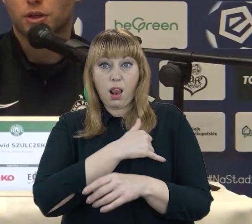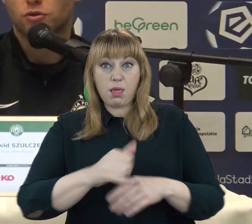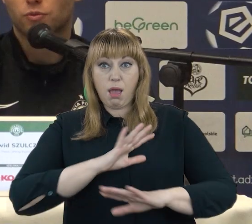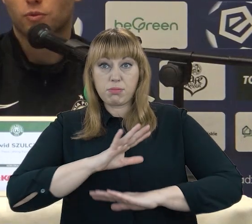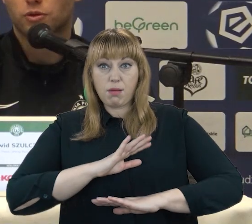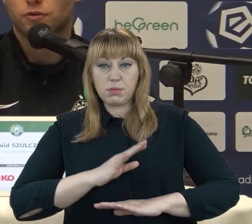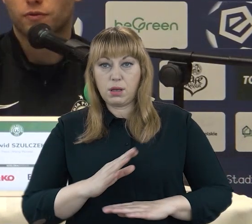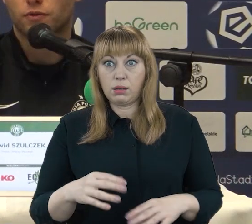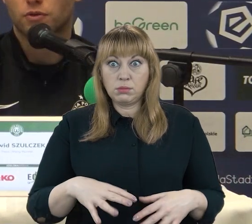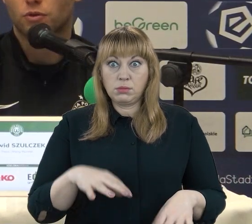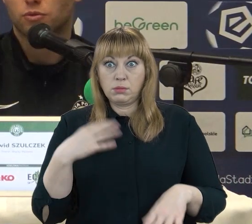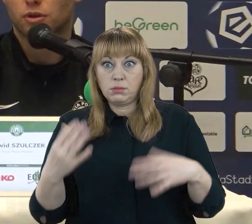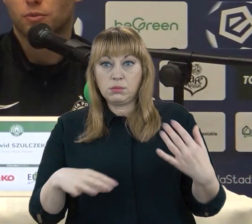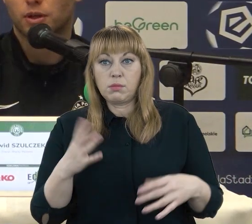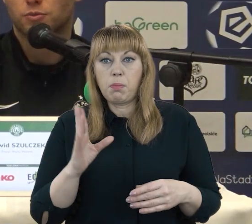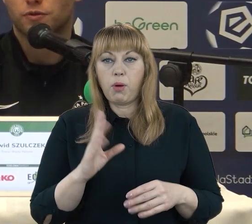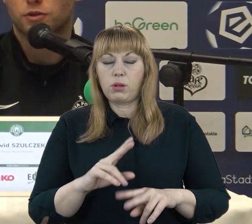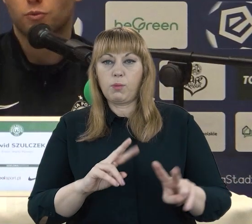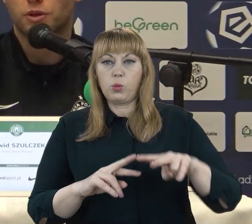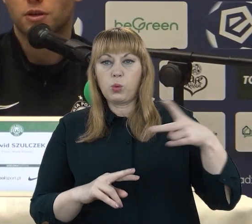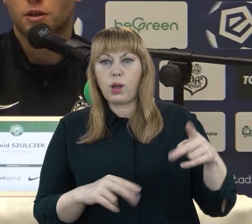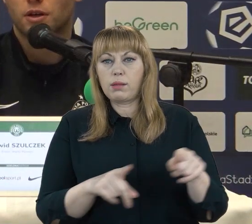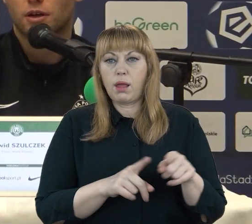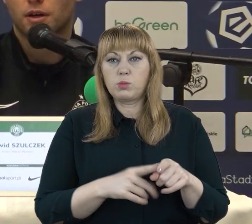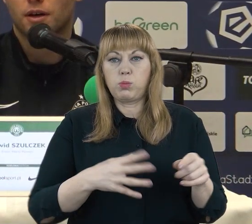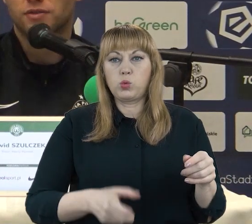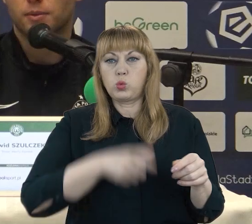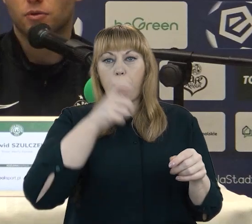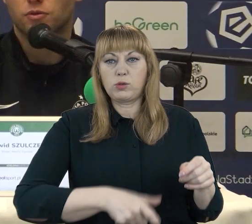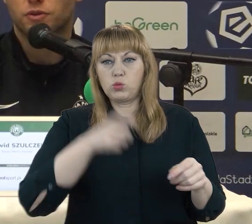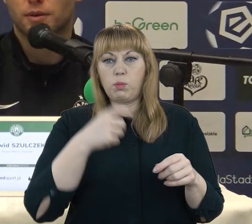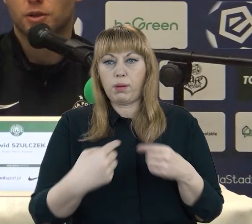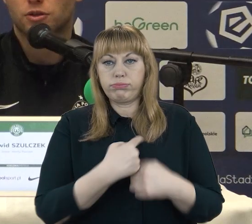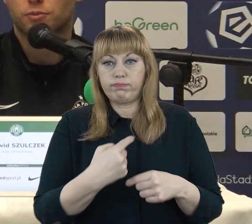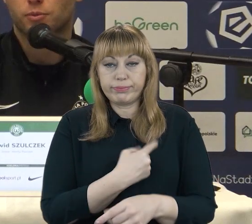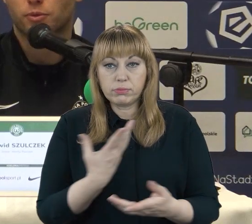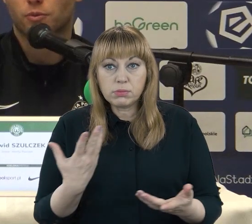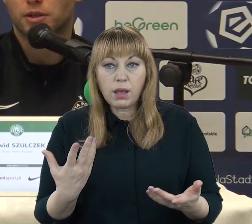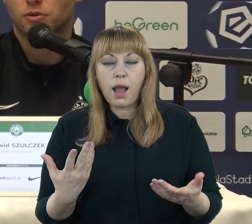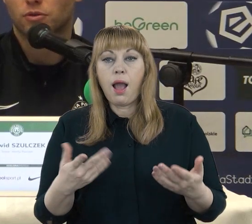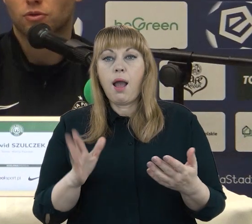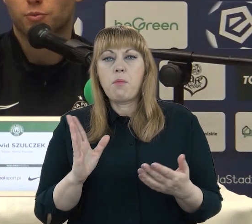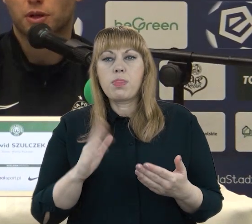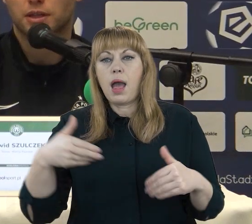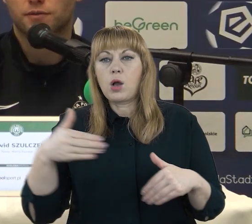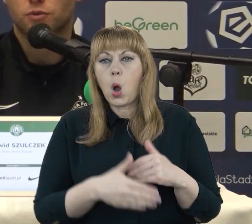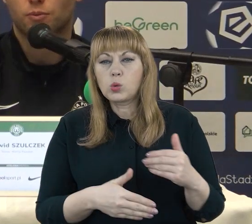też już mogło być w drugą stronę, bo mieliśmy dwa słupki. A w samej końcówce mecz przypominał bardzo to spotkanie z Wisłą.